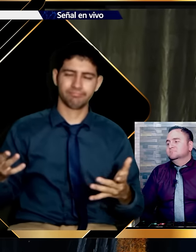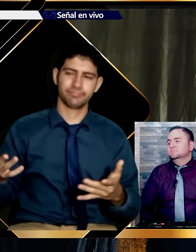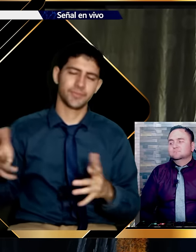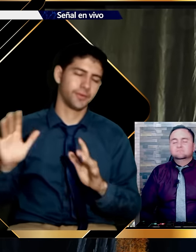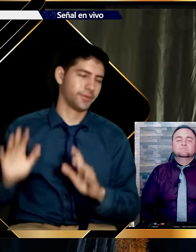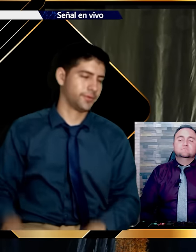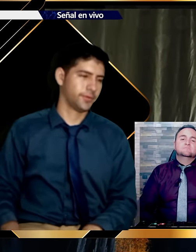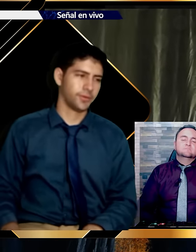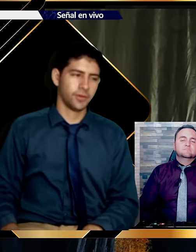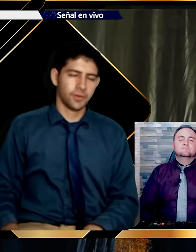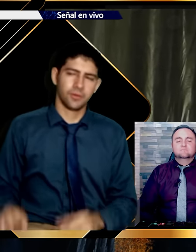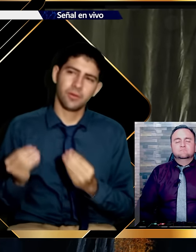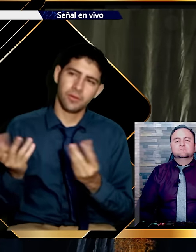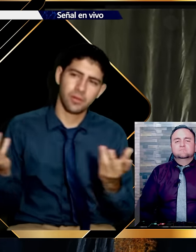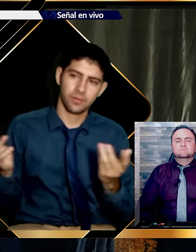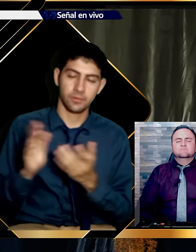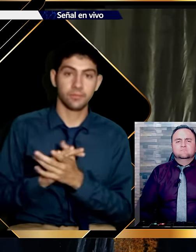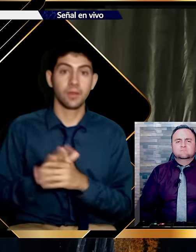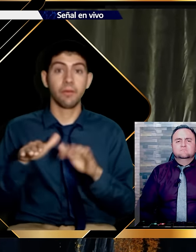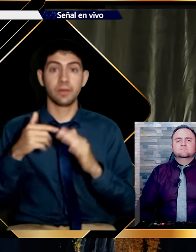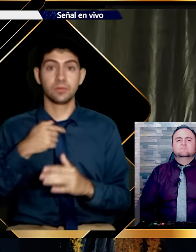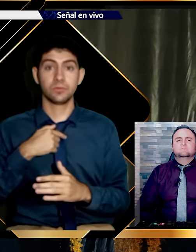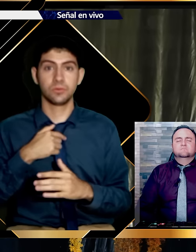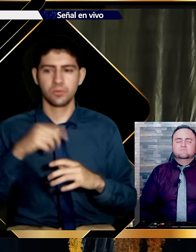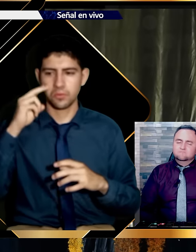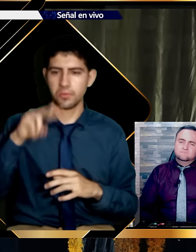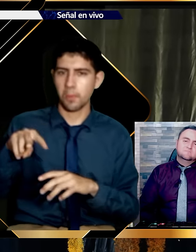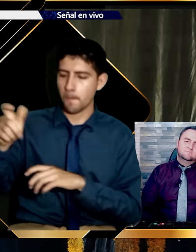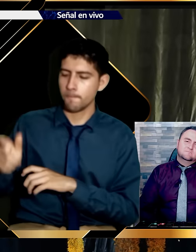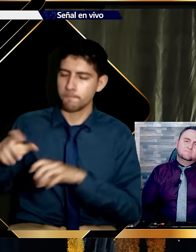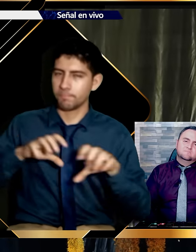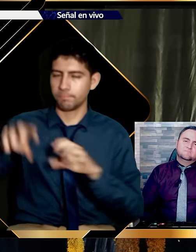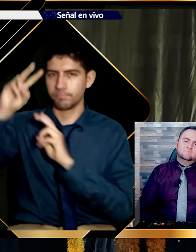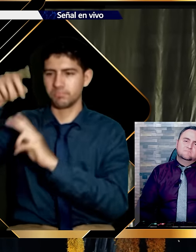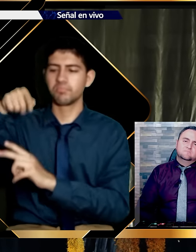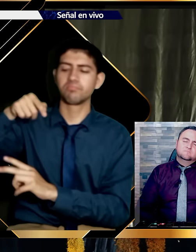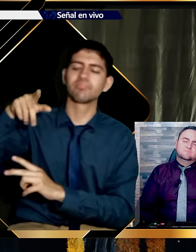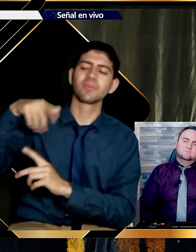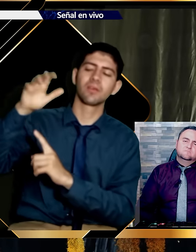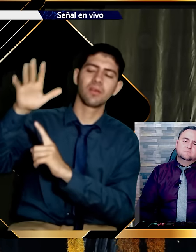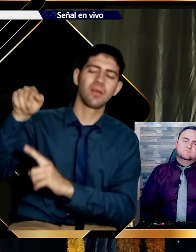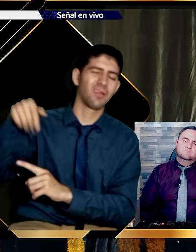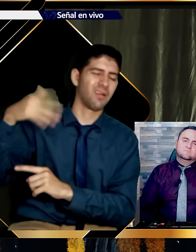veces en ellos no está la verdad. Y somos más exigentes que lo que pudiera exigir el mismo Dios.